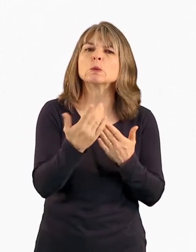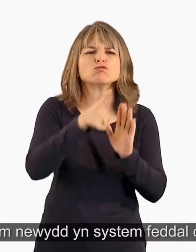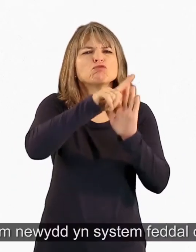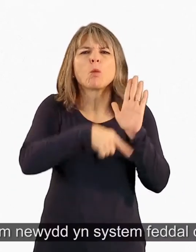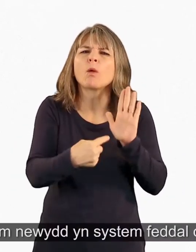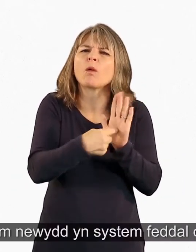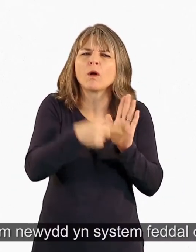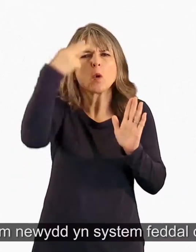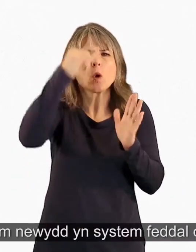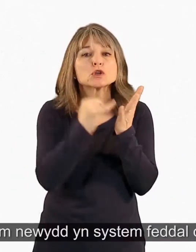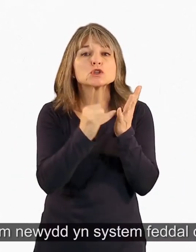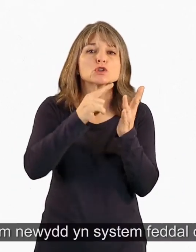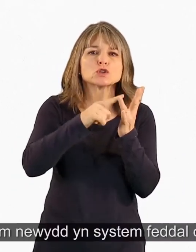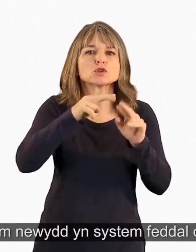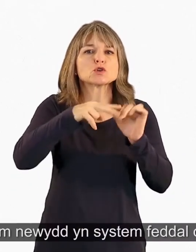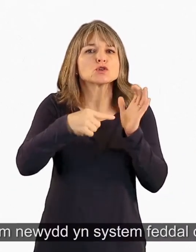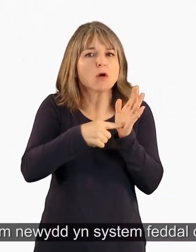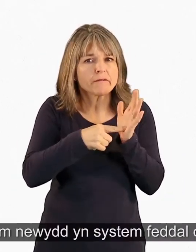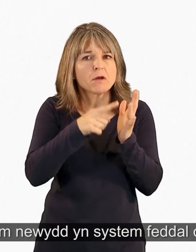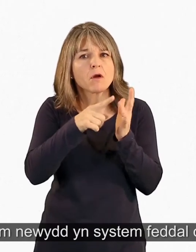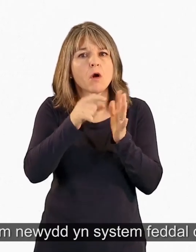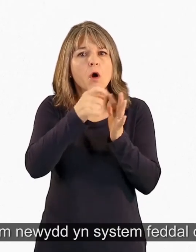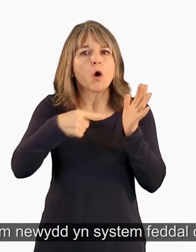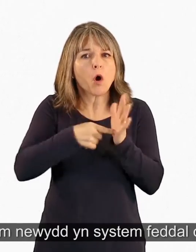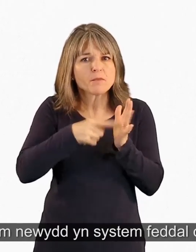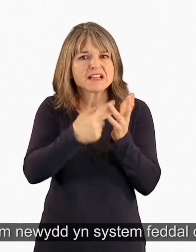Gelwyr y system newydd yn system feddal o optio allan.